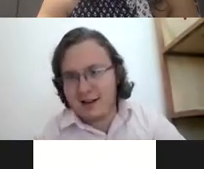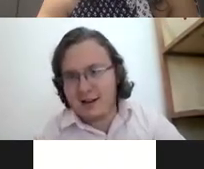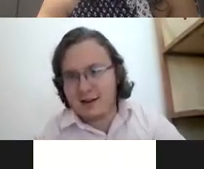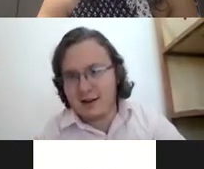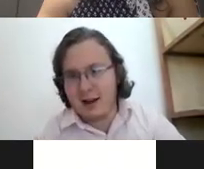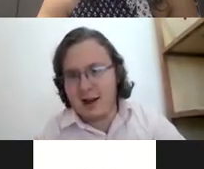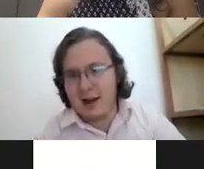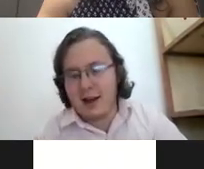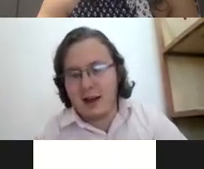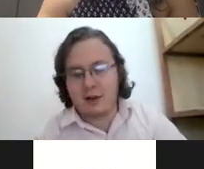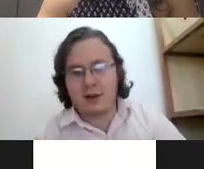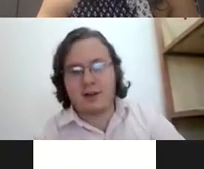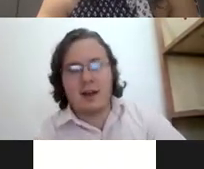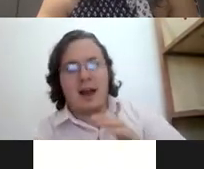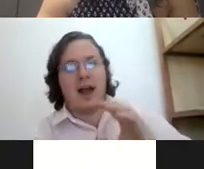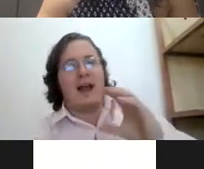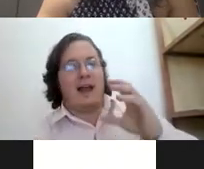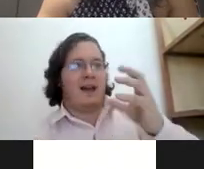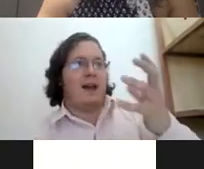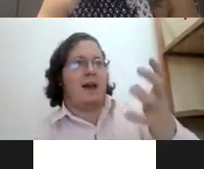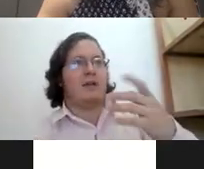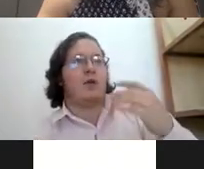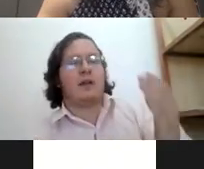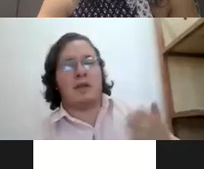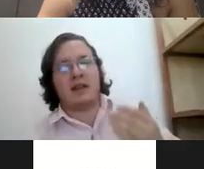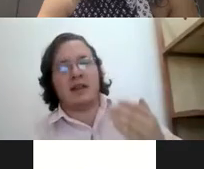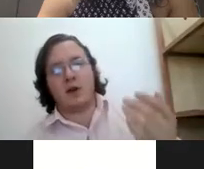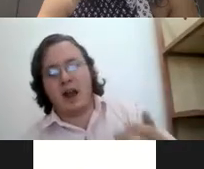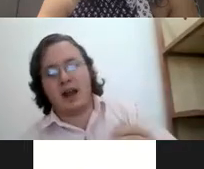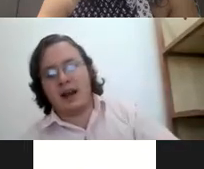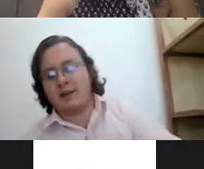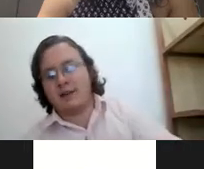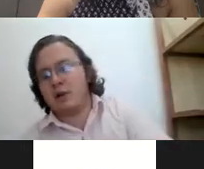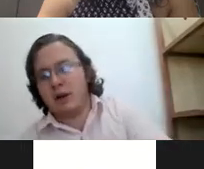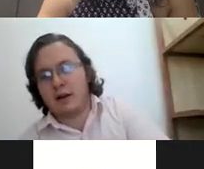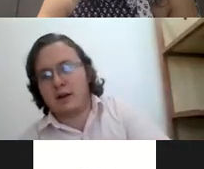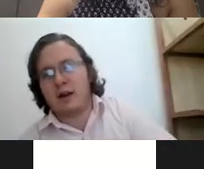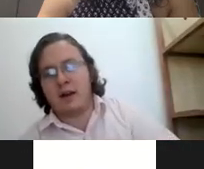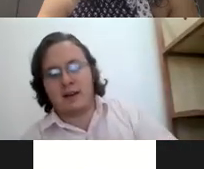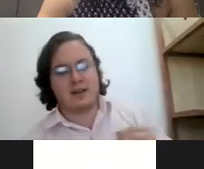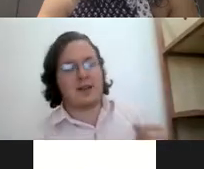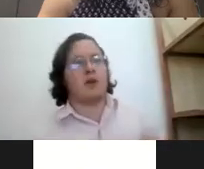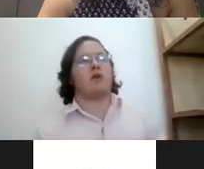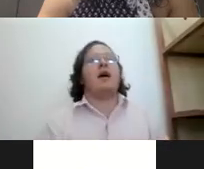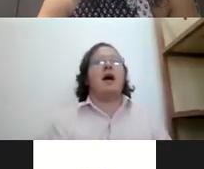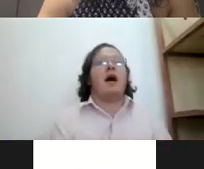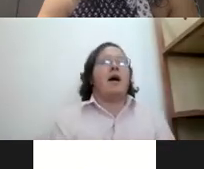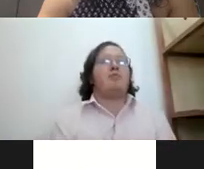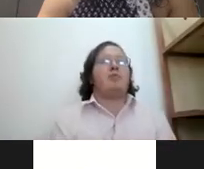¿sí? entonces durante mi trayectoria en esto he estado pues